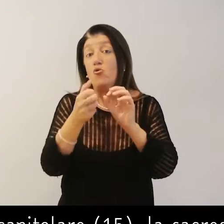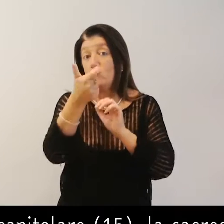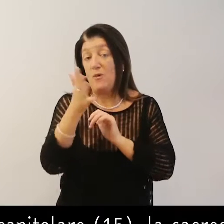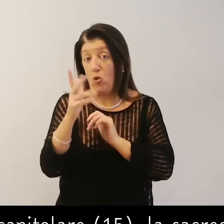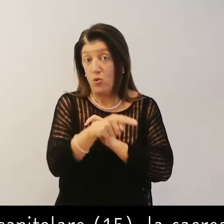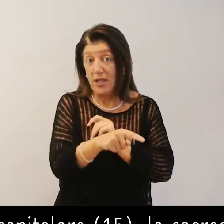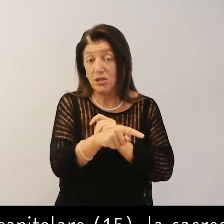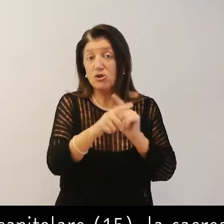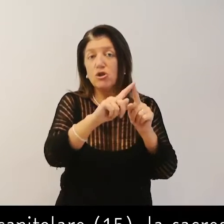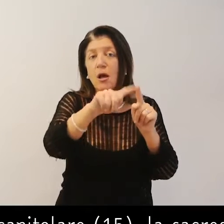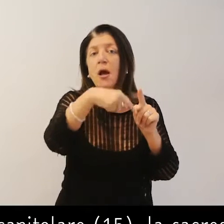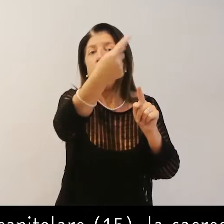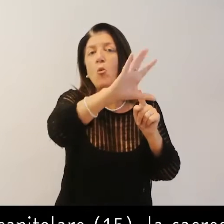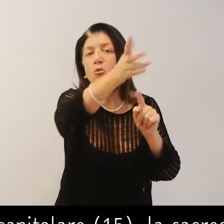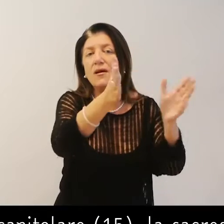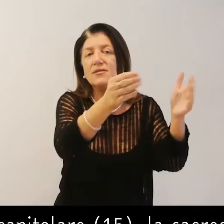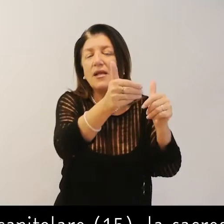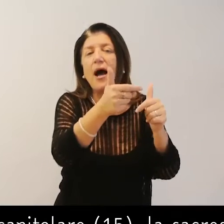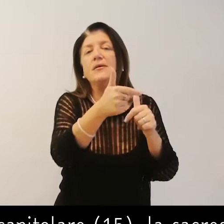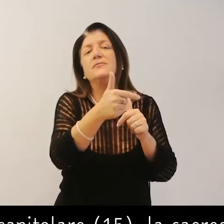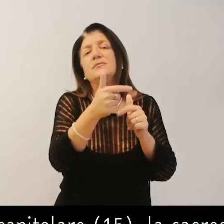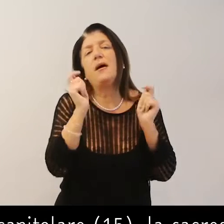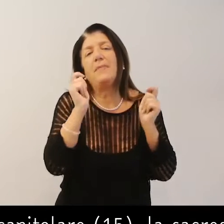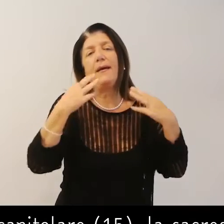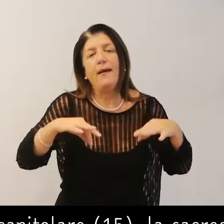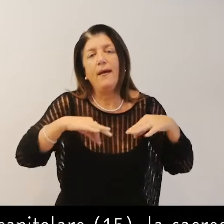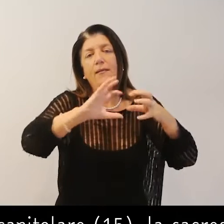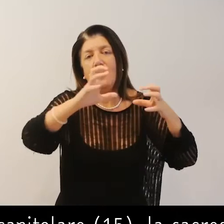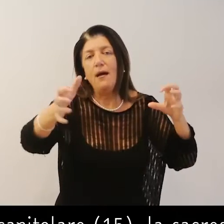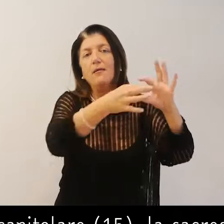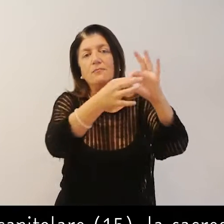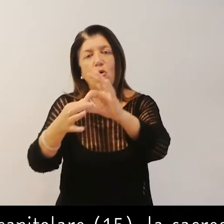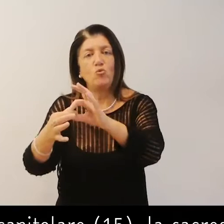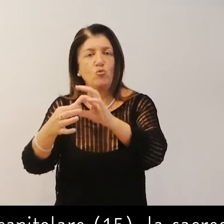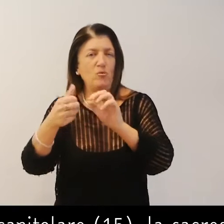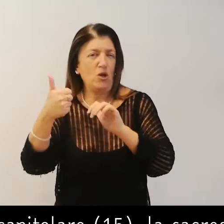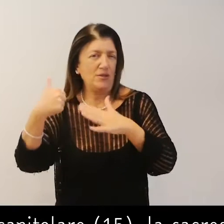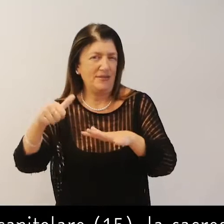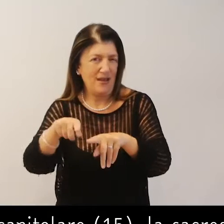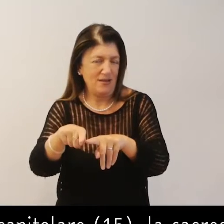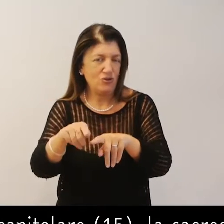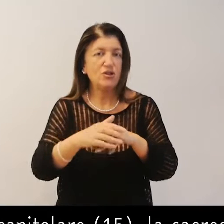numero quindici. La sacristia, numero sedici.